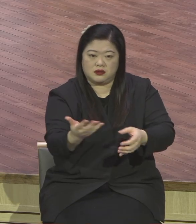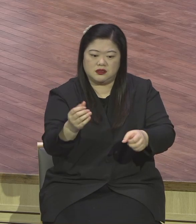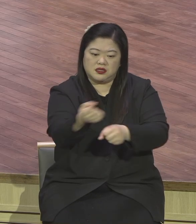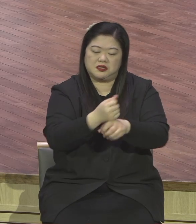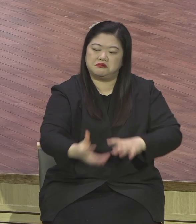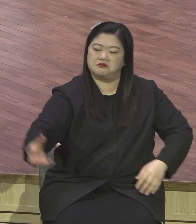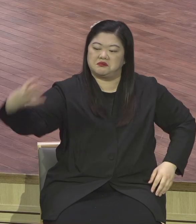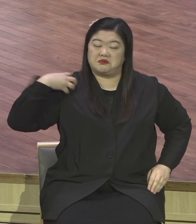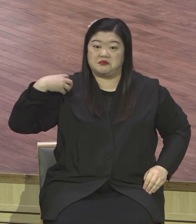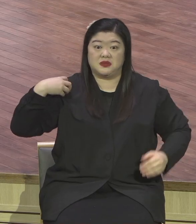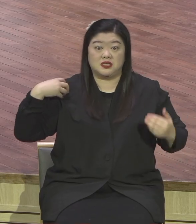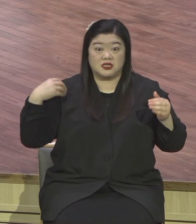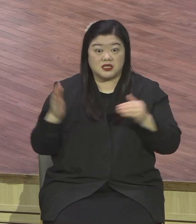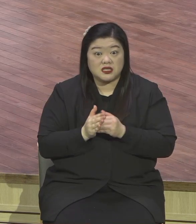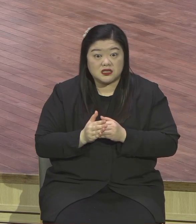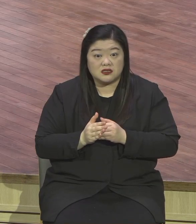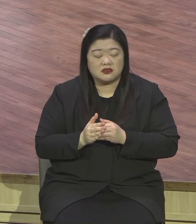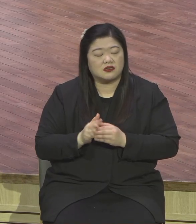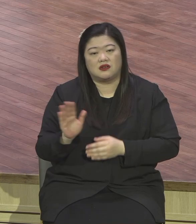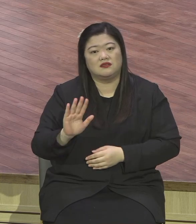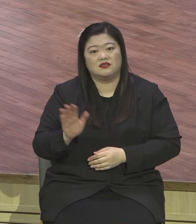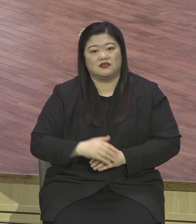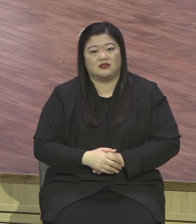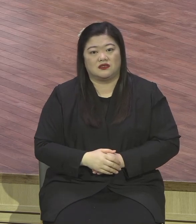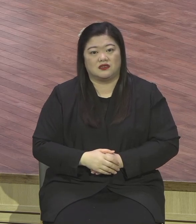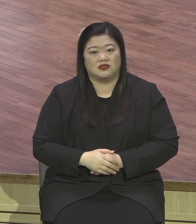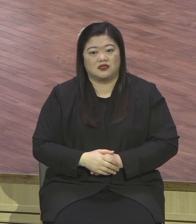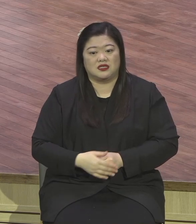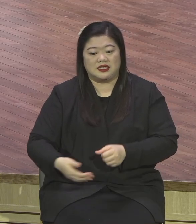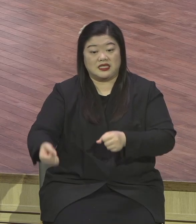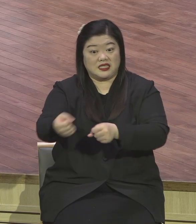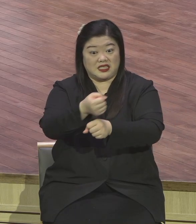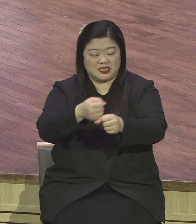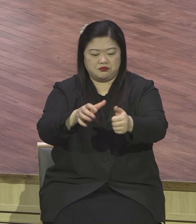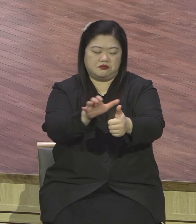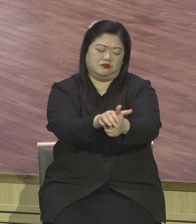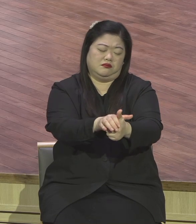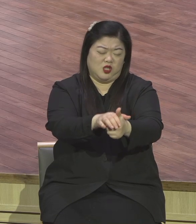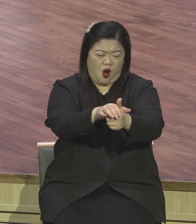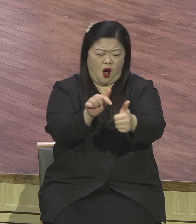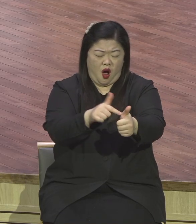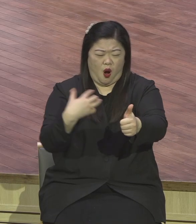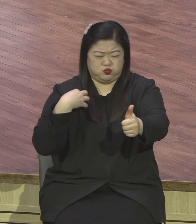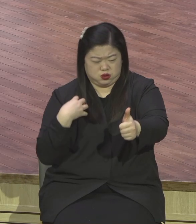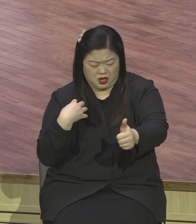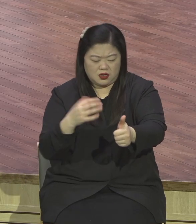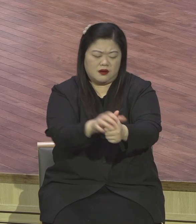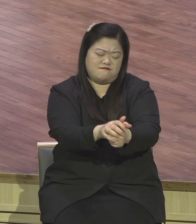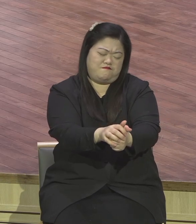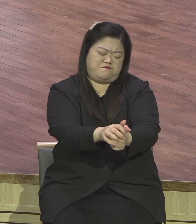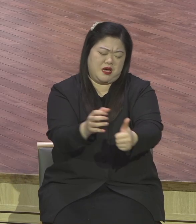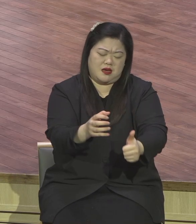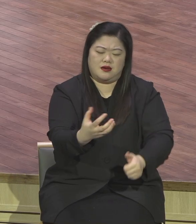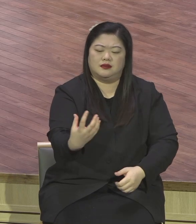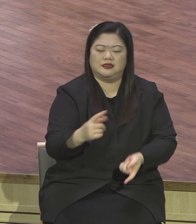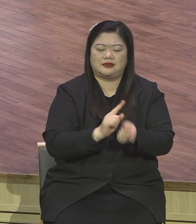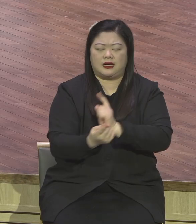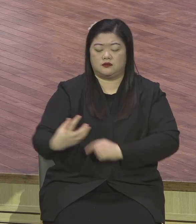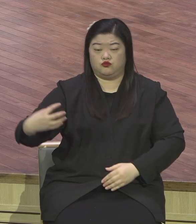기도하면 짐도 벗겨주시고 뭐라 그랬습니까? 만족해 채워주겠다고 그랬어요.